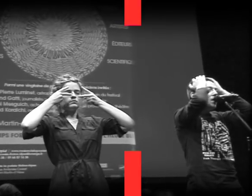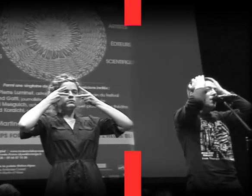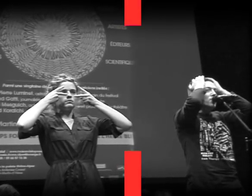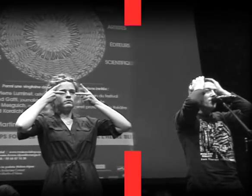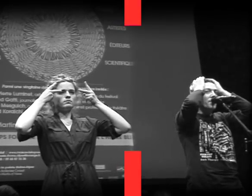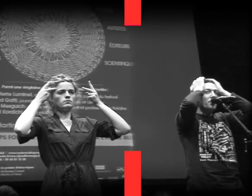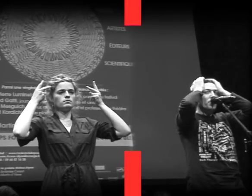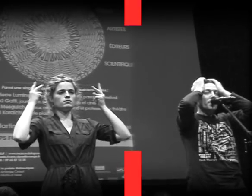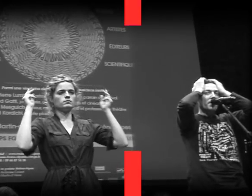Alors je ne verrai plus rien.